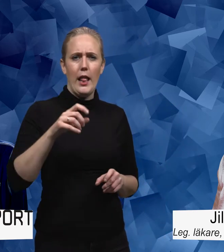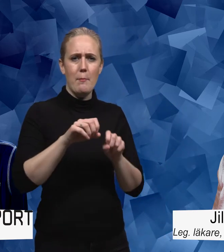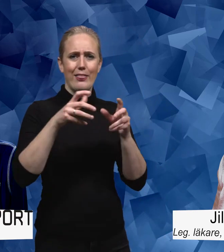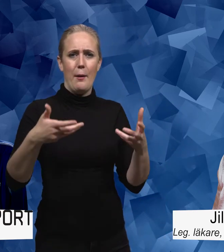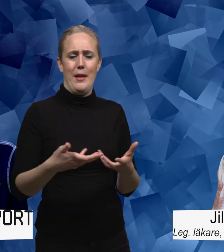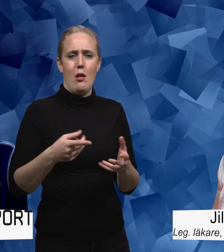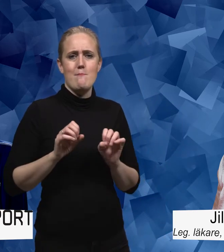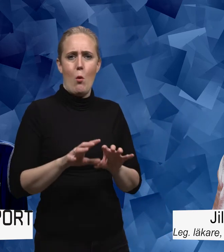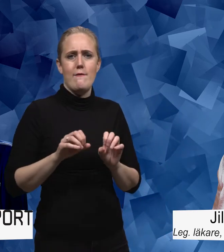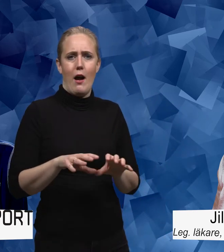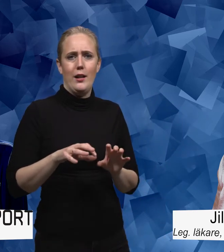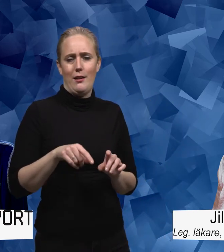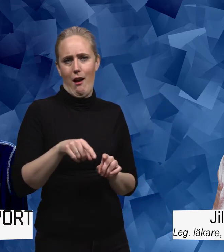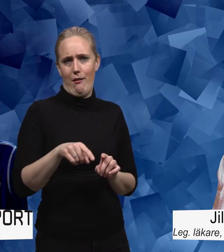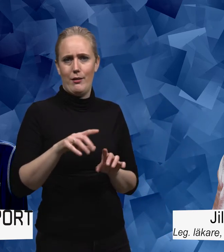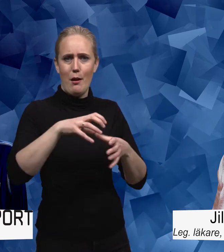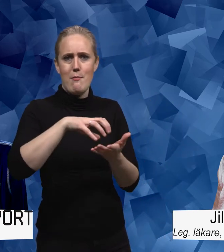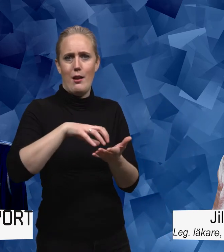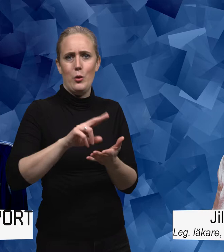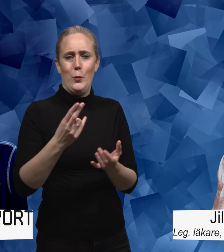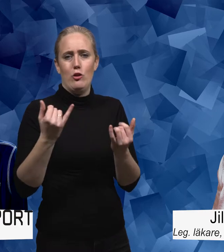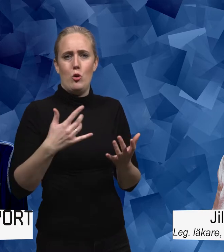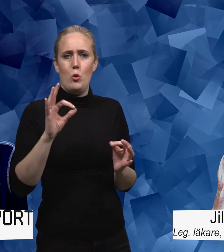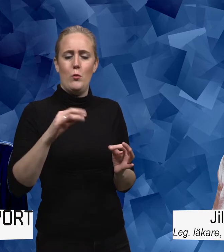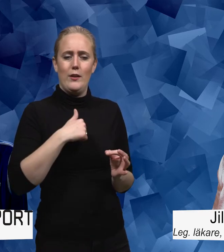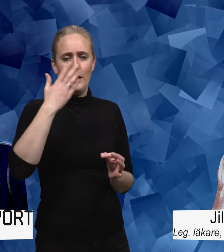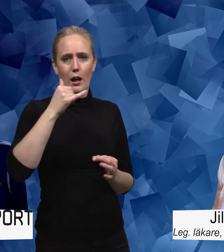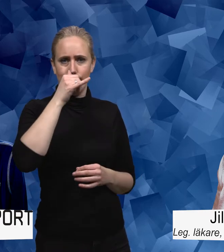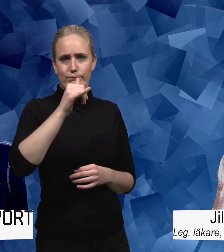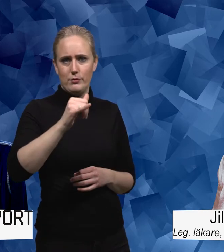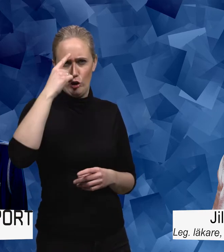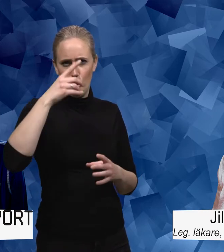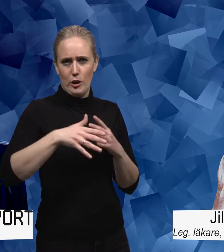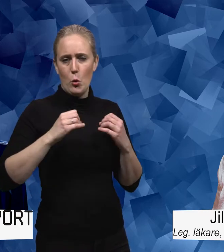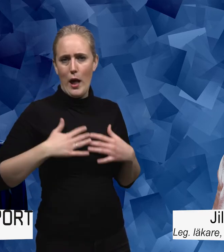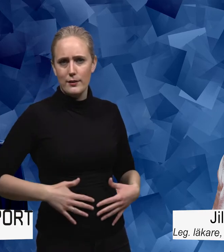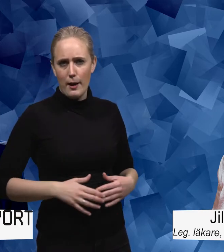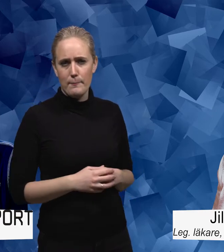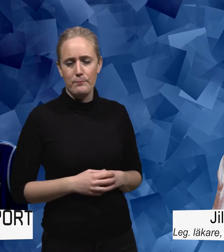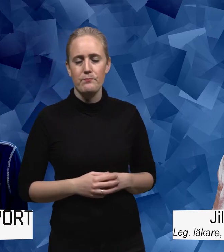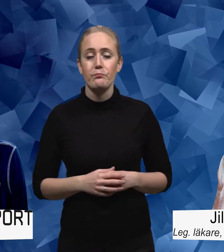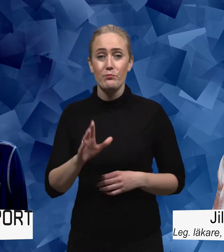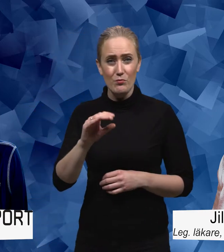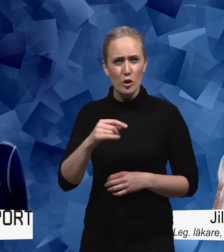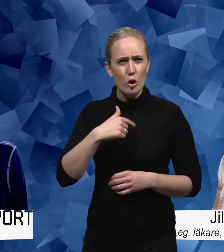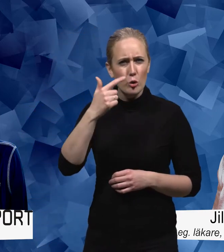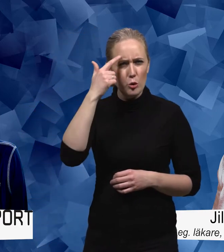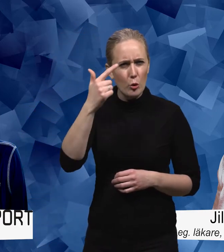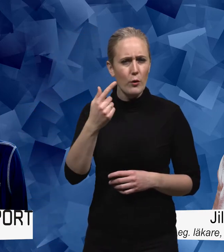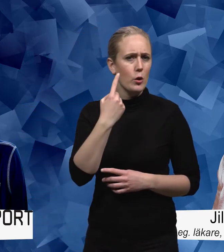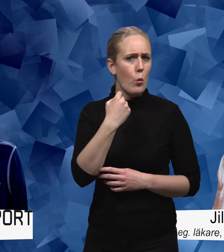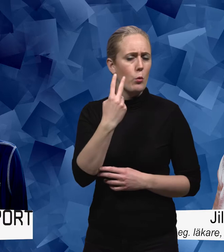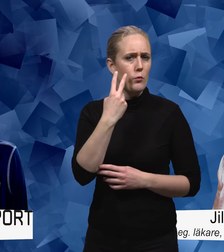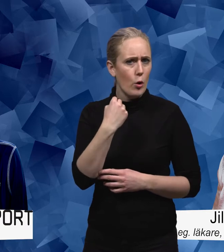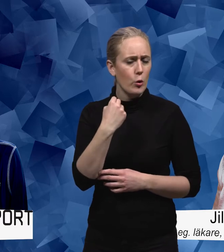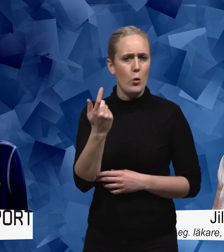i samhället? Och framförallt hur kan vi motverka det? Ja, det visar sig nu. Senast igår tror jag det var eller kanske förrgår så